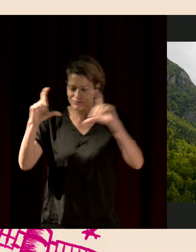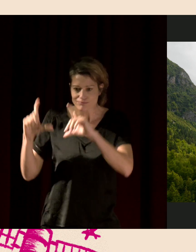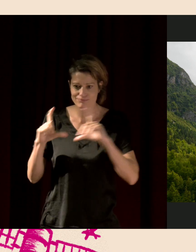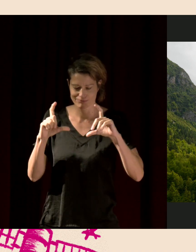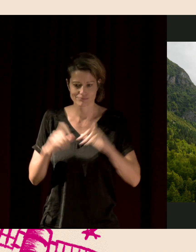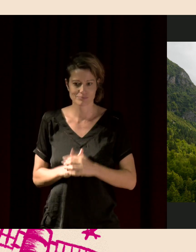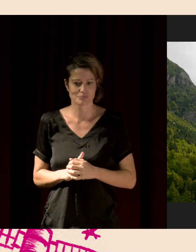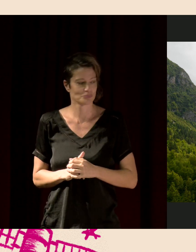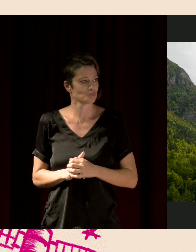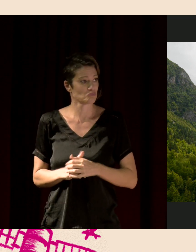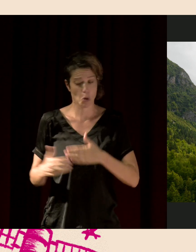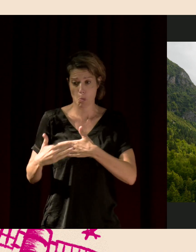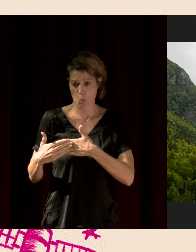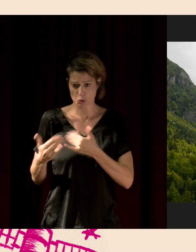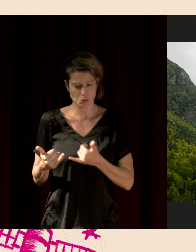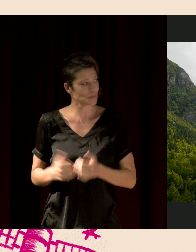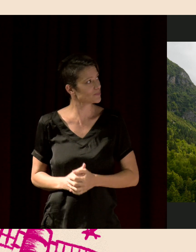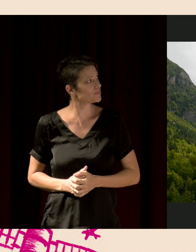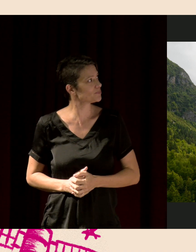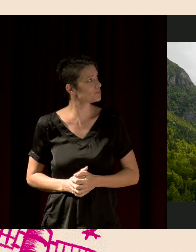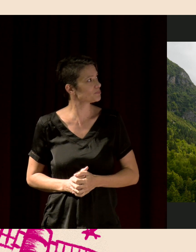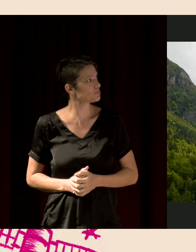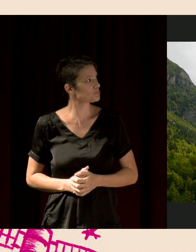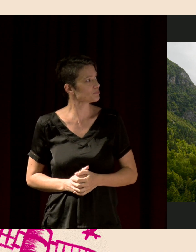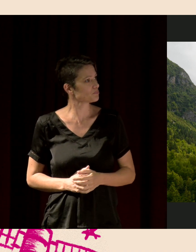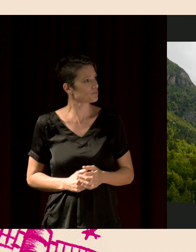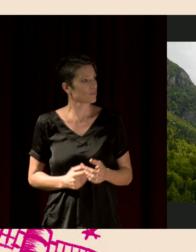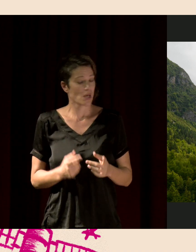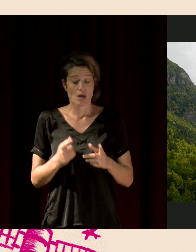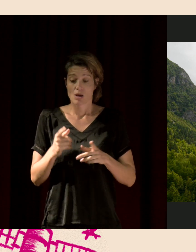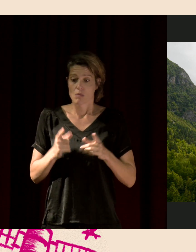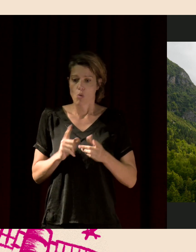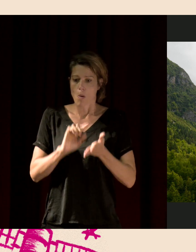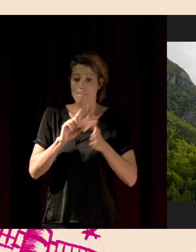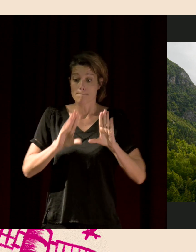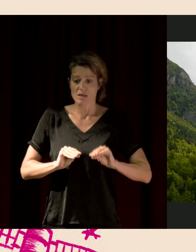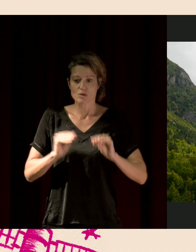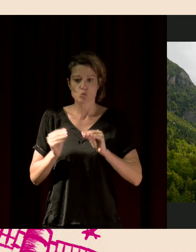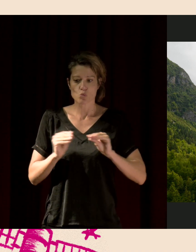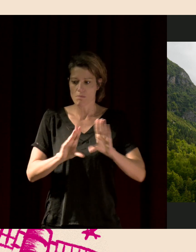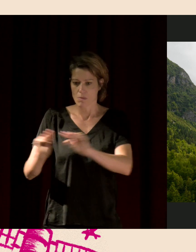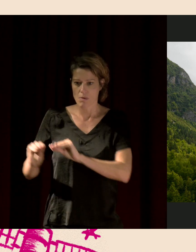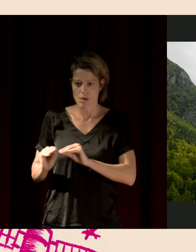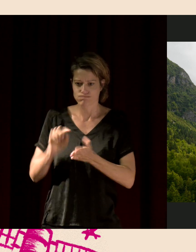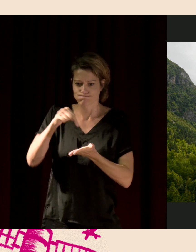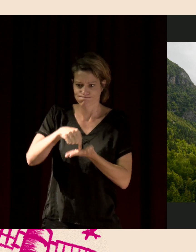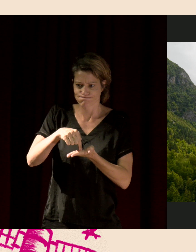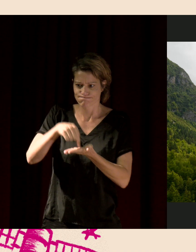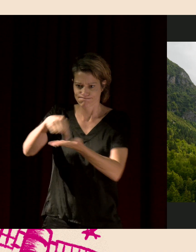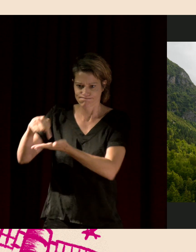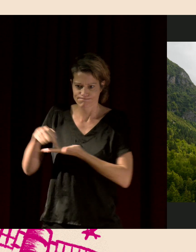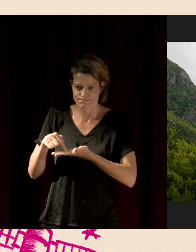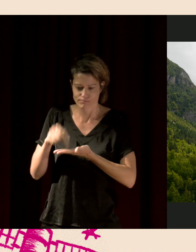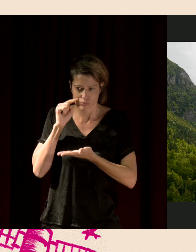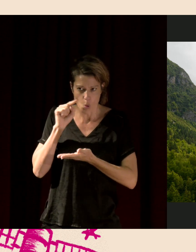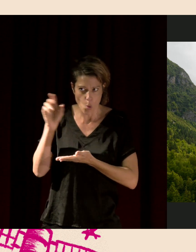orientale, pas très, très, très loin. Et en fait, si on se positionne à différents endroits dans ce paysage, on va entendre différentes choses. Par exemple, si je